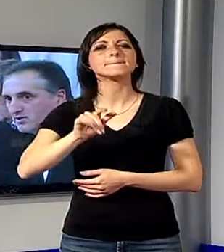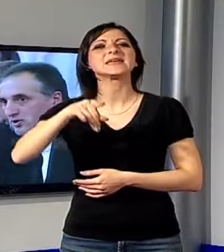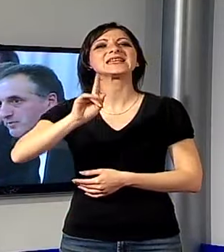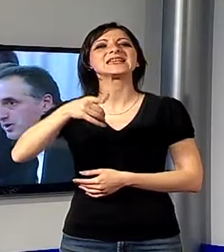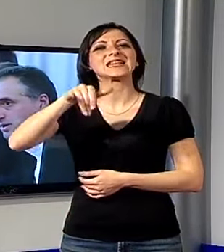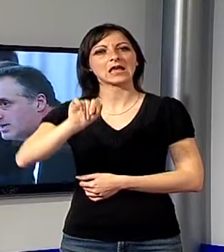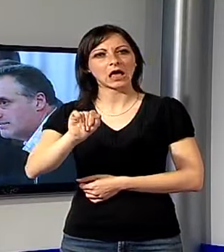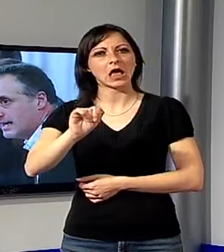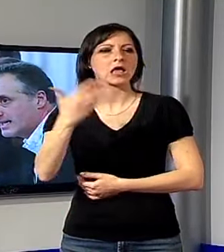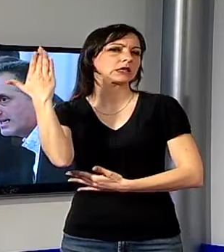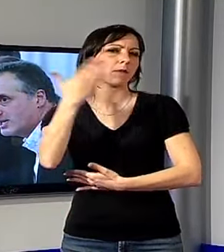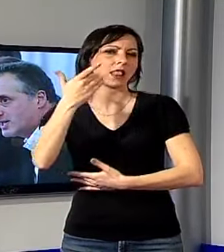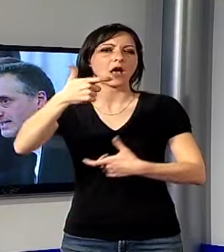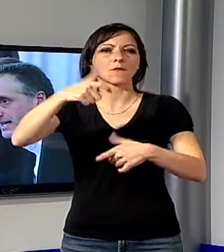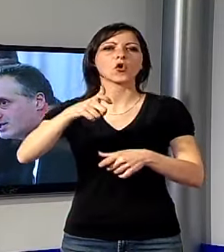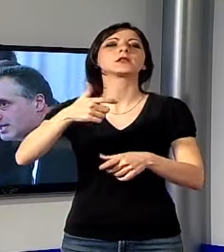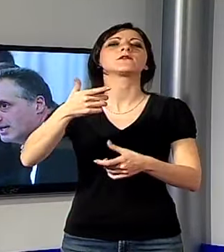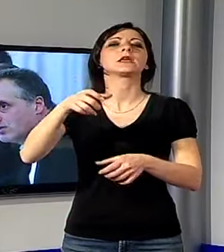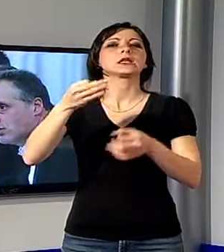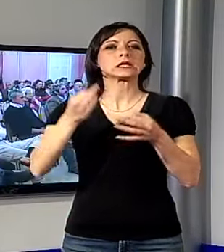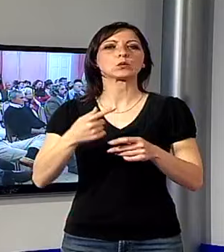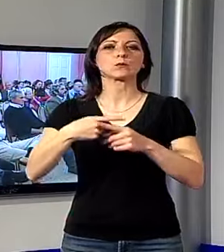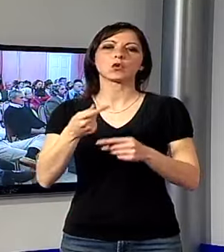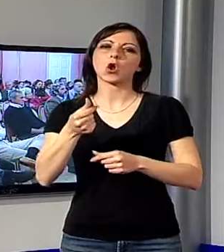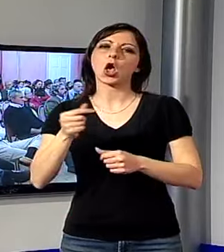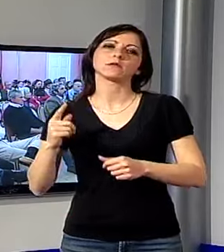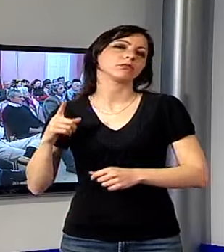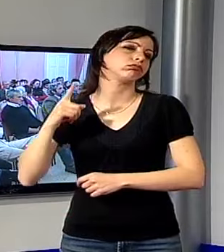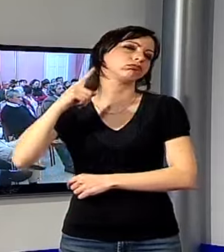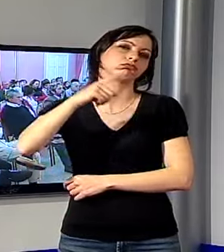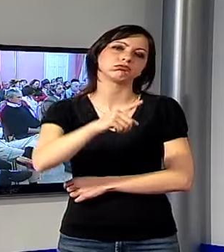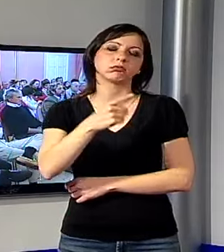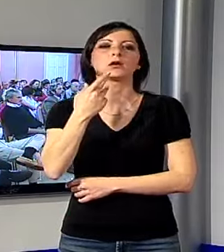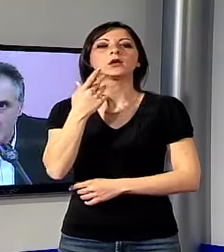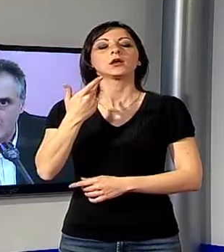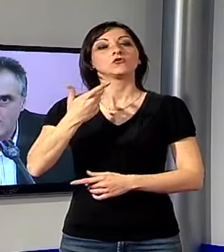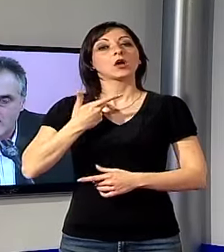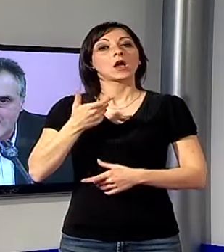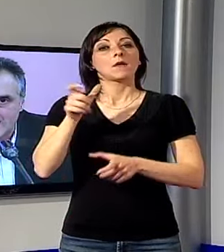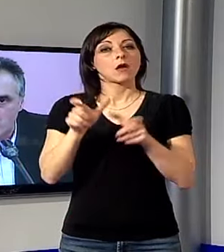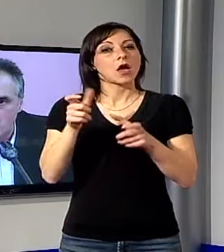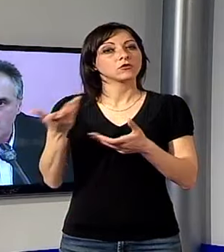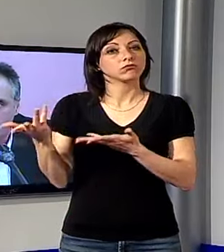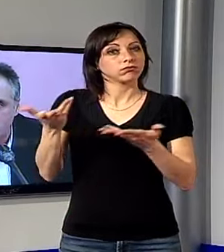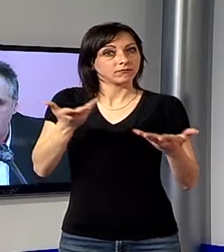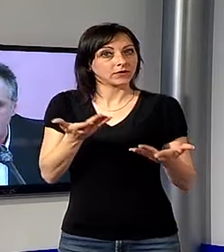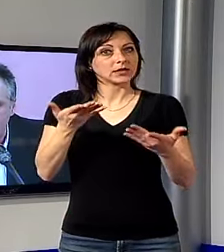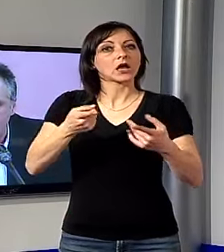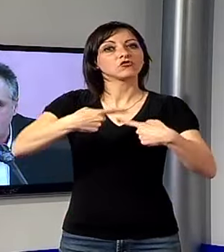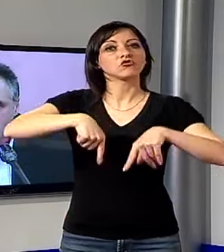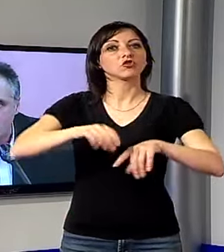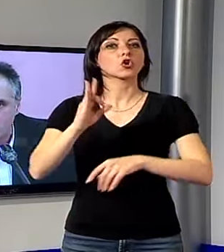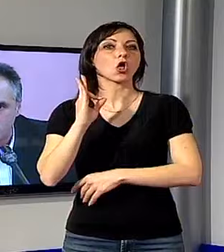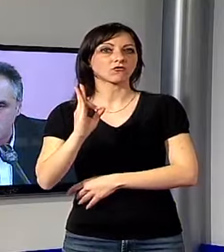sbagliato sia per motivi di sicurezza che per i costi elevati. Di fronte ai cittadini invitati al circolo dei forestieri,